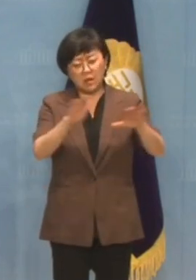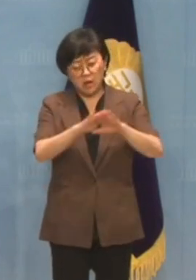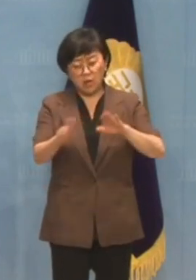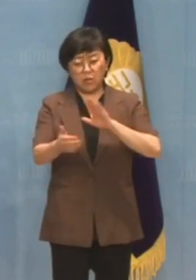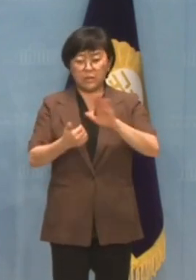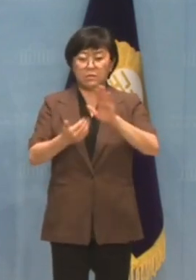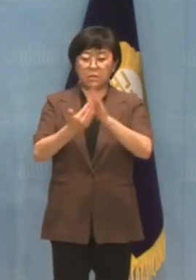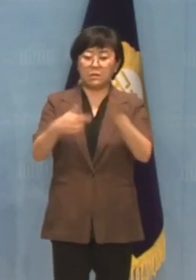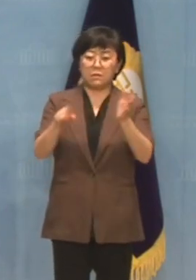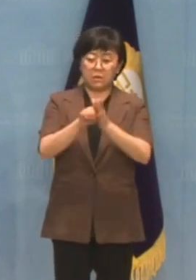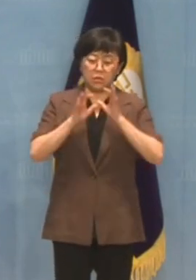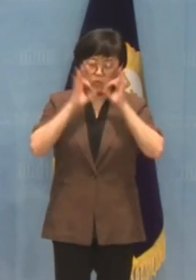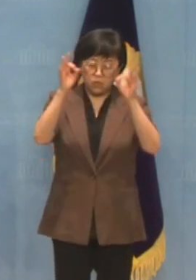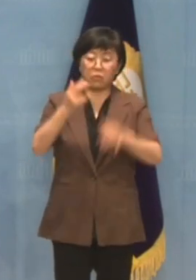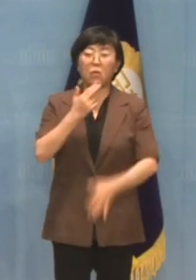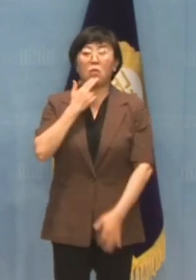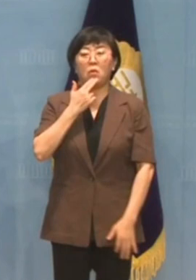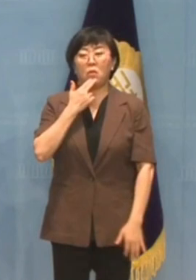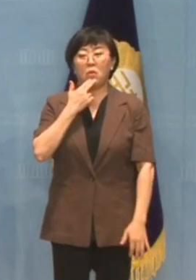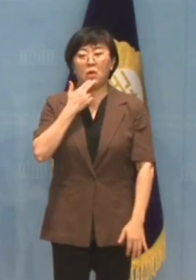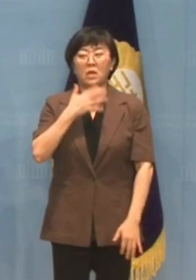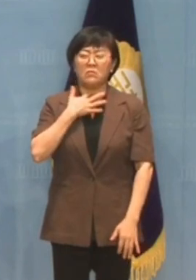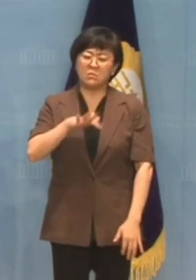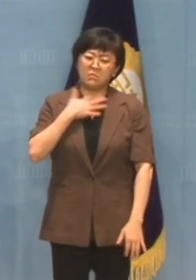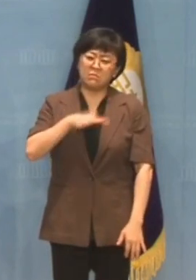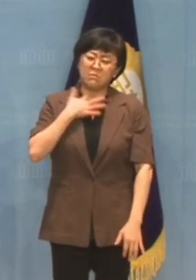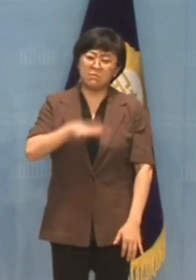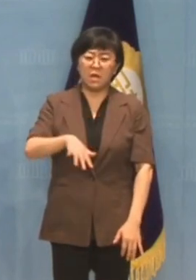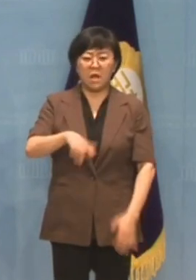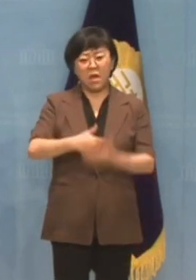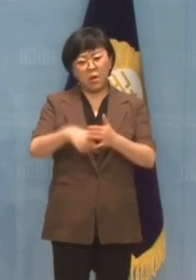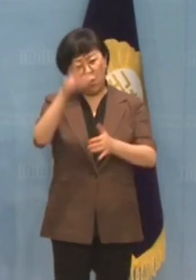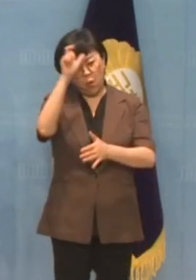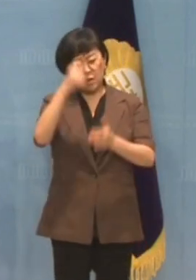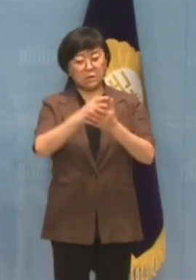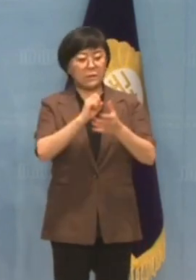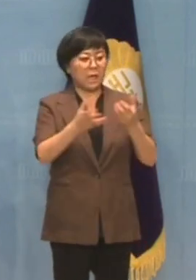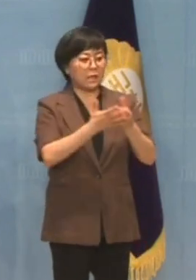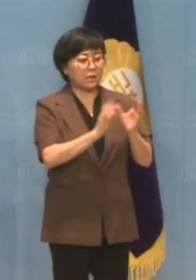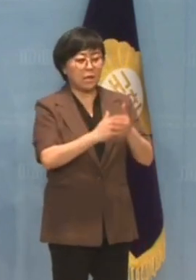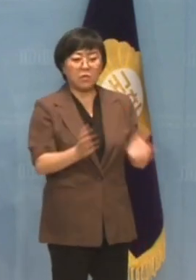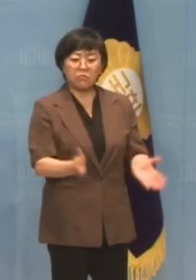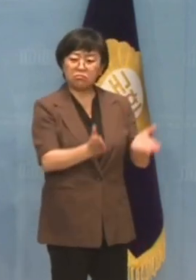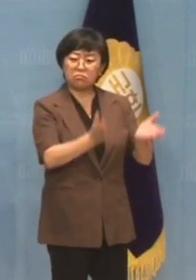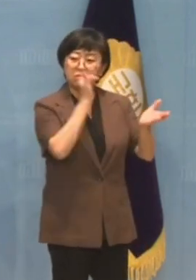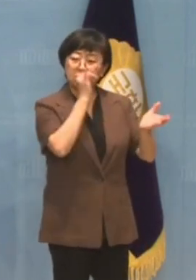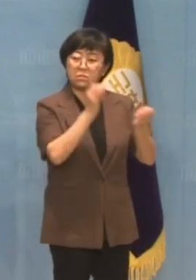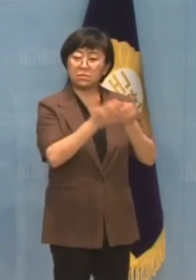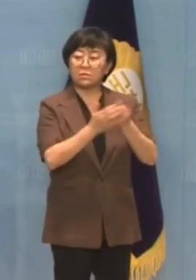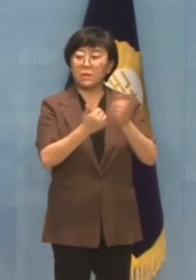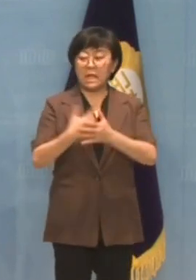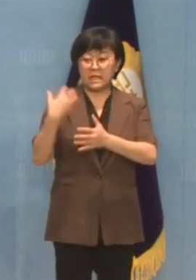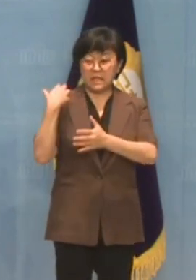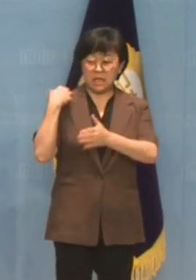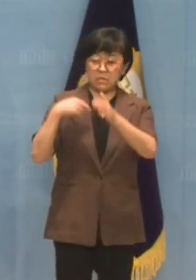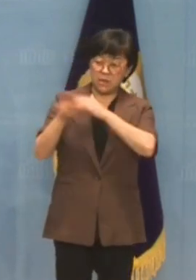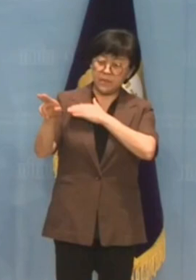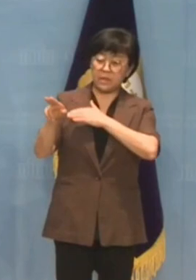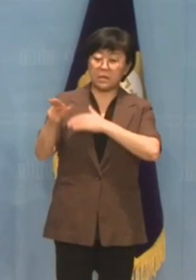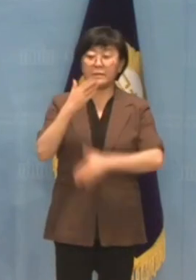예방하기 위해 힘쓰기는커녕 부인하고 야당 탓하며 선동으로 몰아가며 책임만